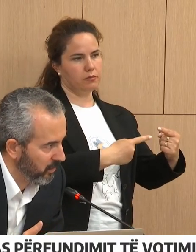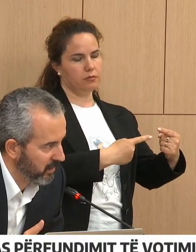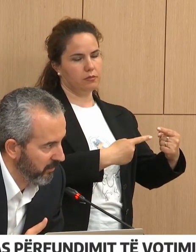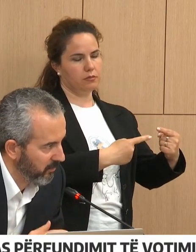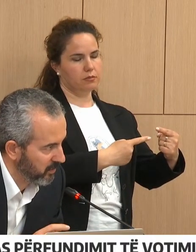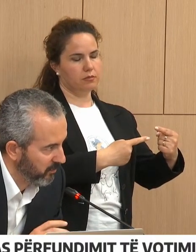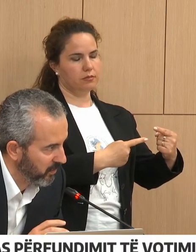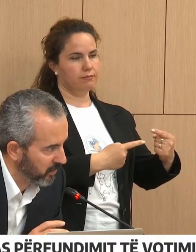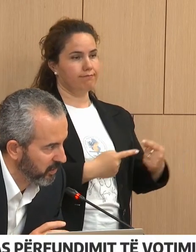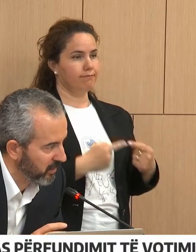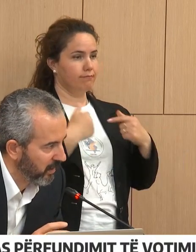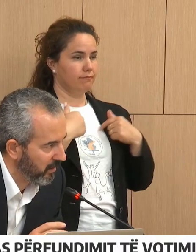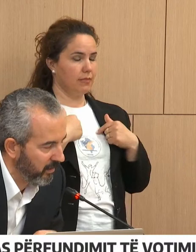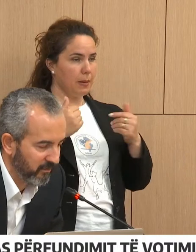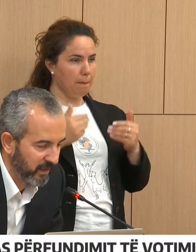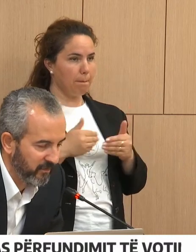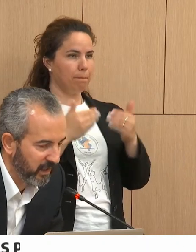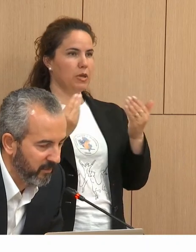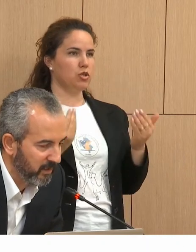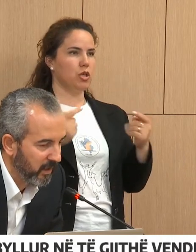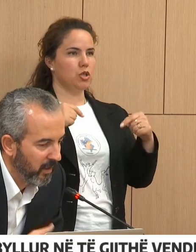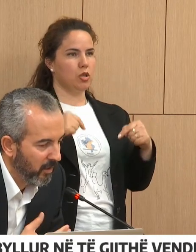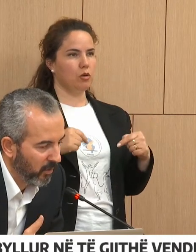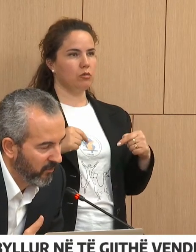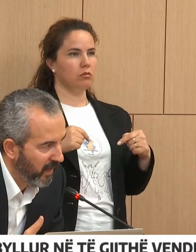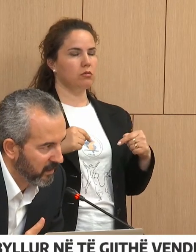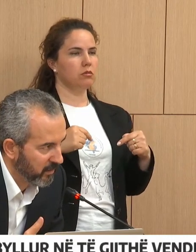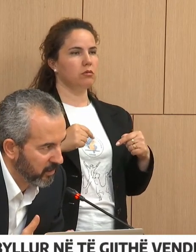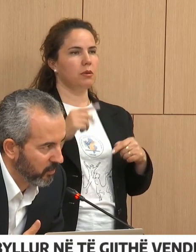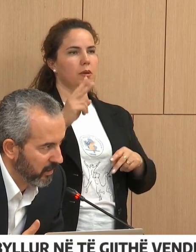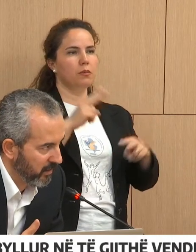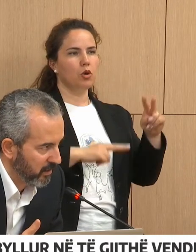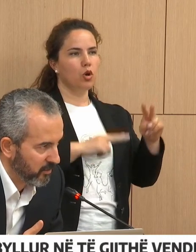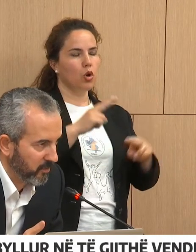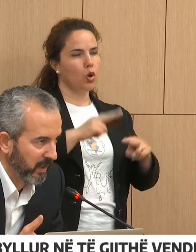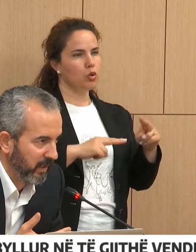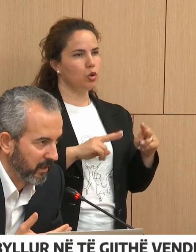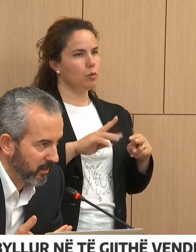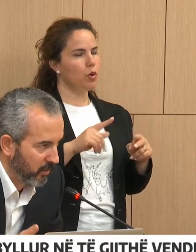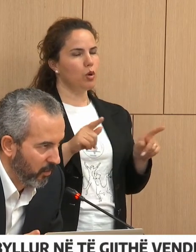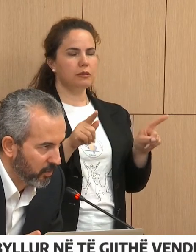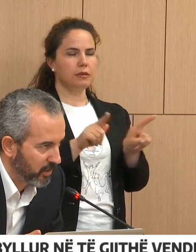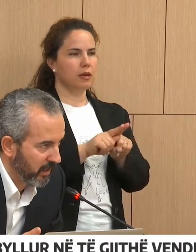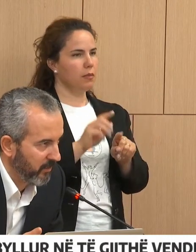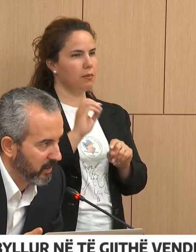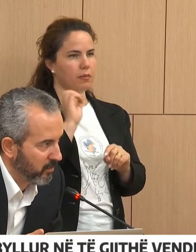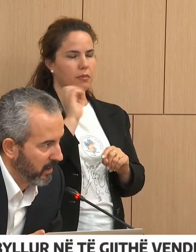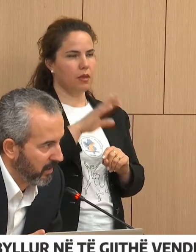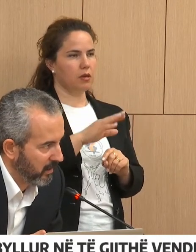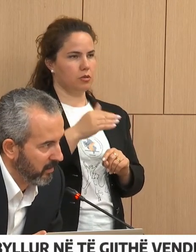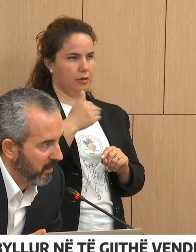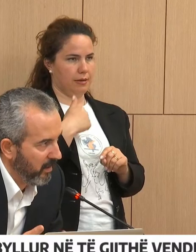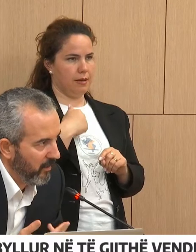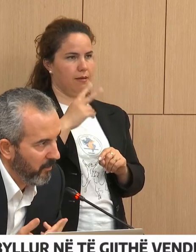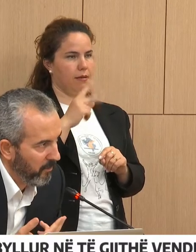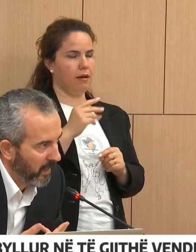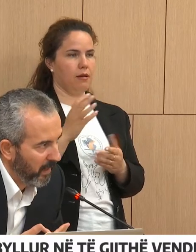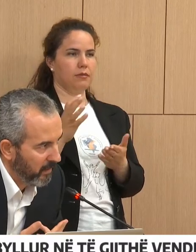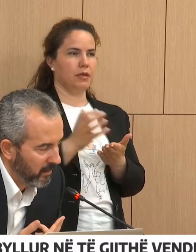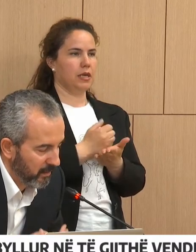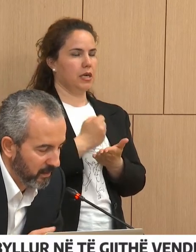një lojstetjë për të bërë të gjitha verifikimet por faktë i rësikur se thash prej kohosh ne kemi rezultatin